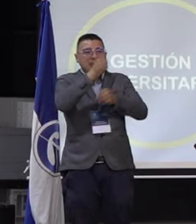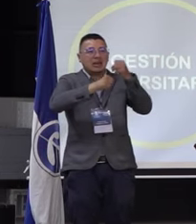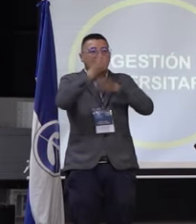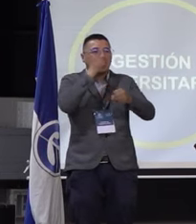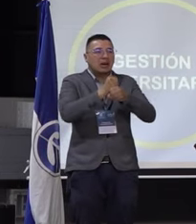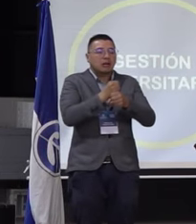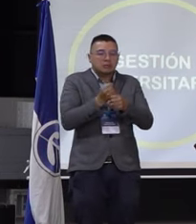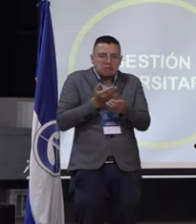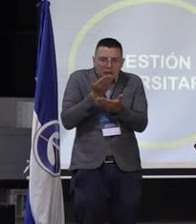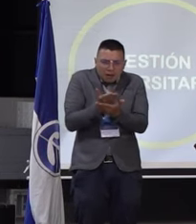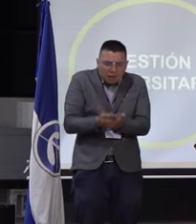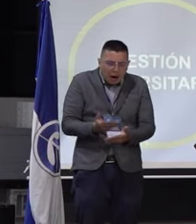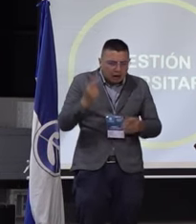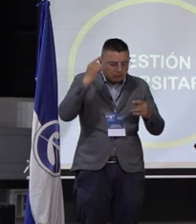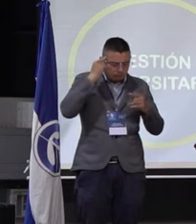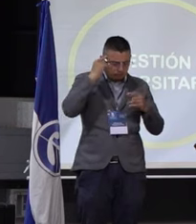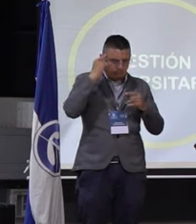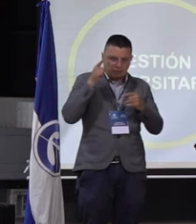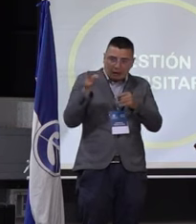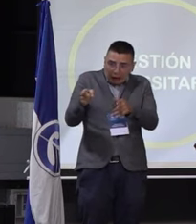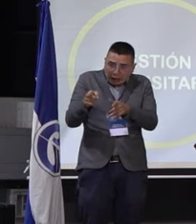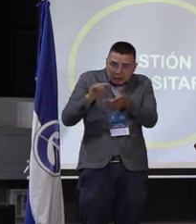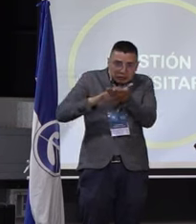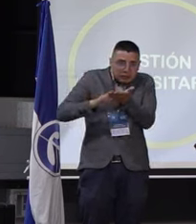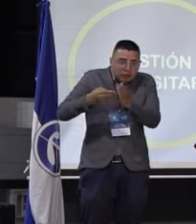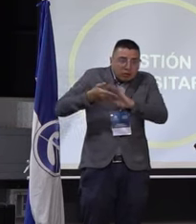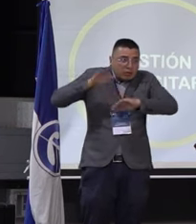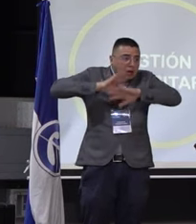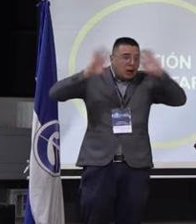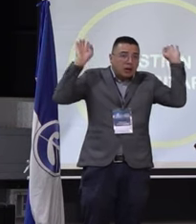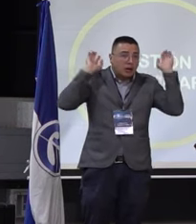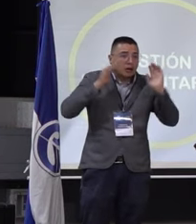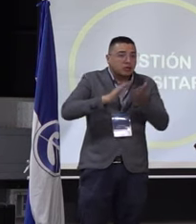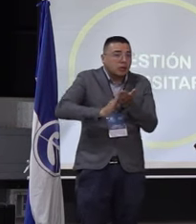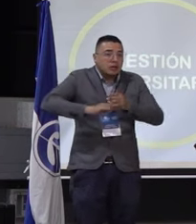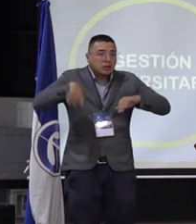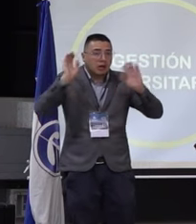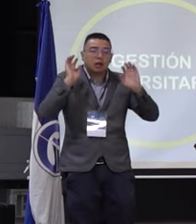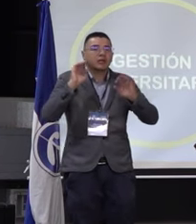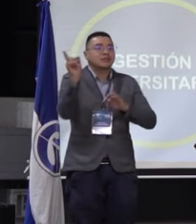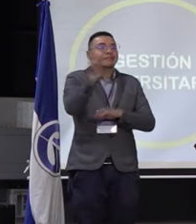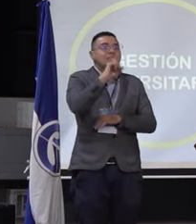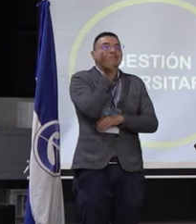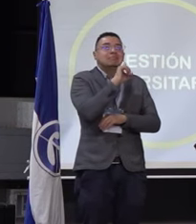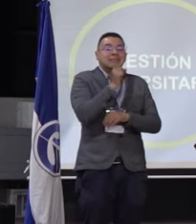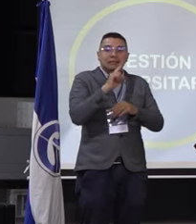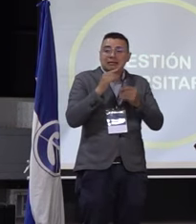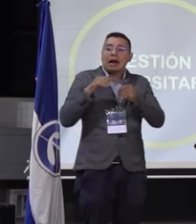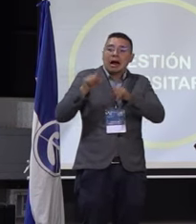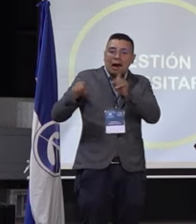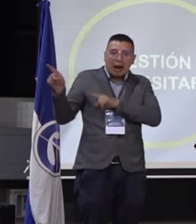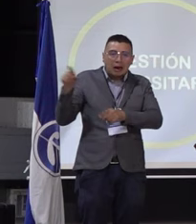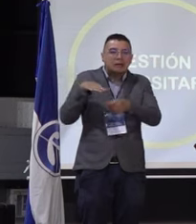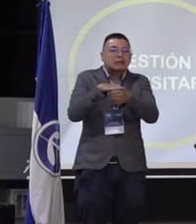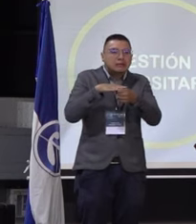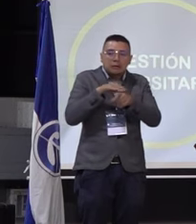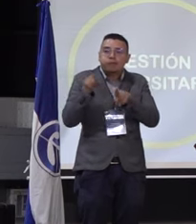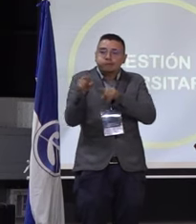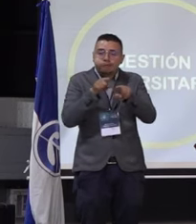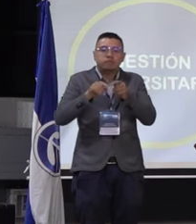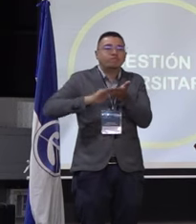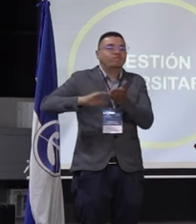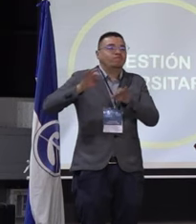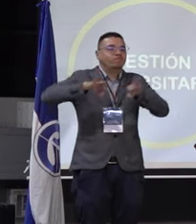podríamos plantear. Creemos que aún así no es suficiente y no es suficiente en el sentido de que hoy aún hay algunas falencias que son